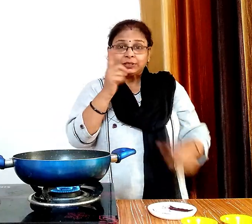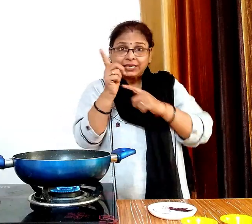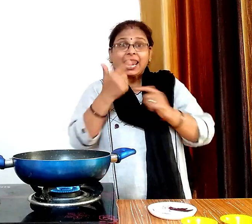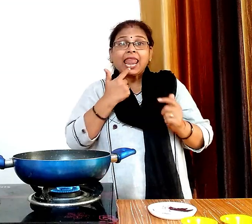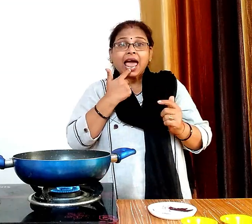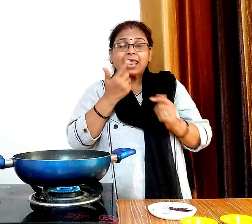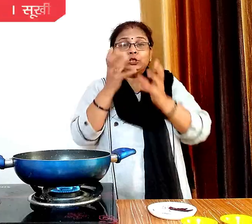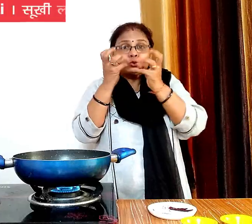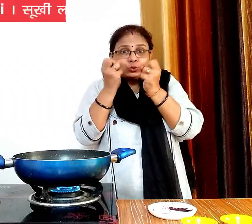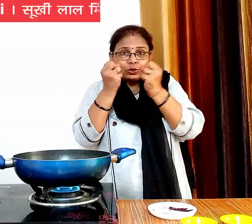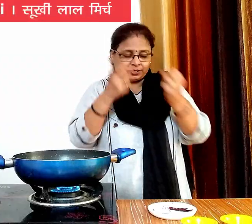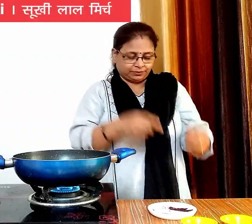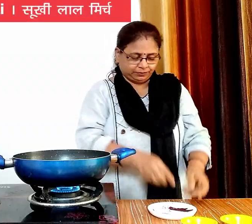दो सूखी लाल विर्च